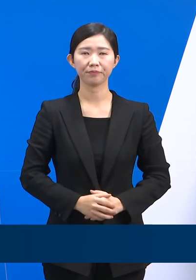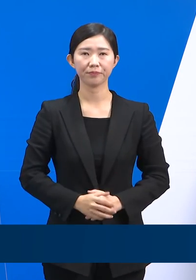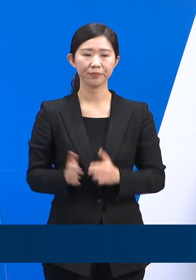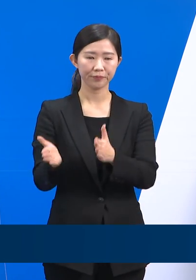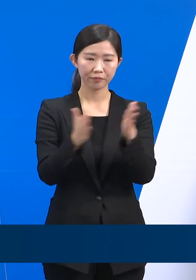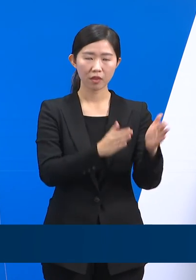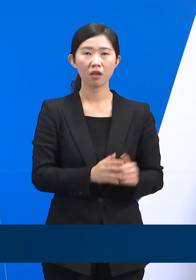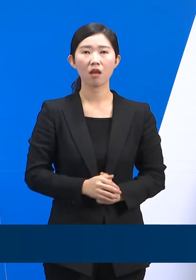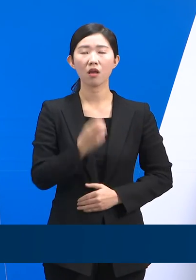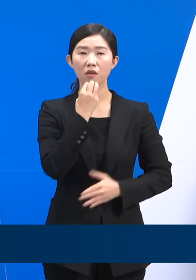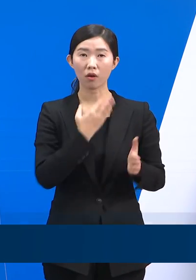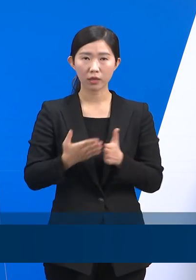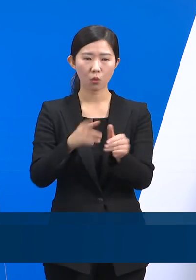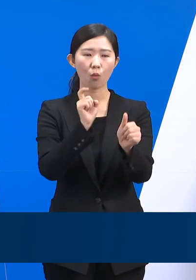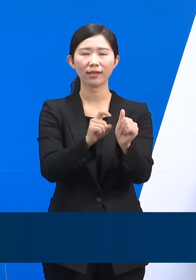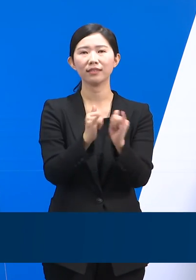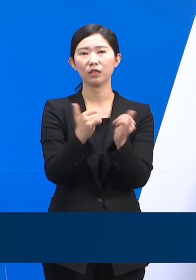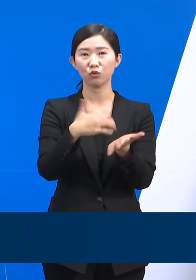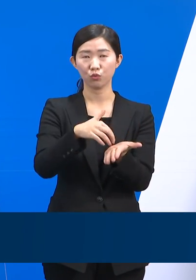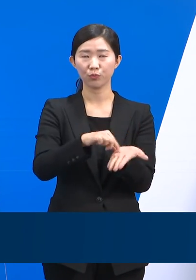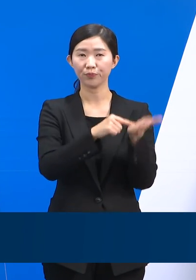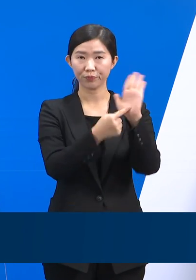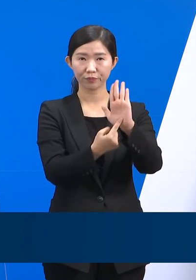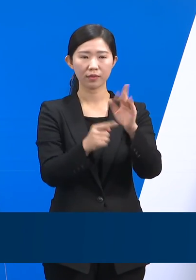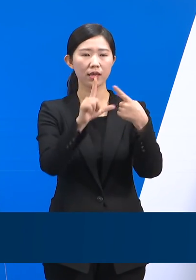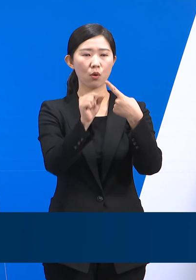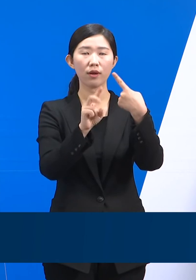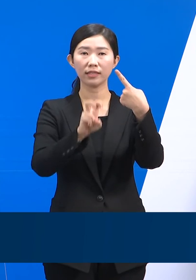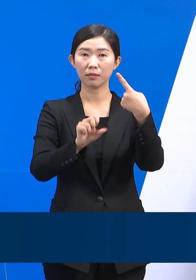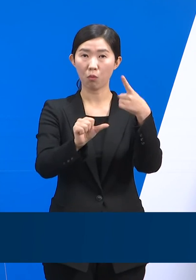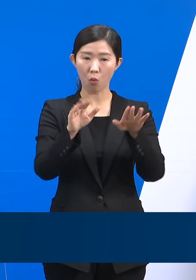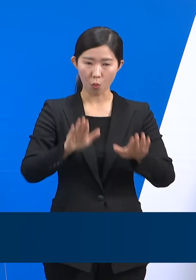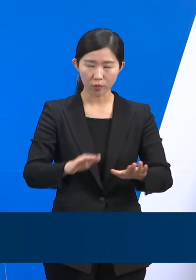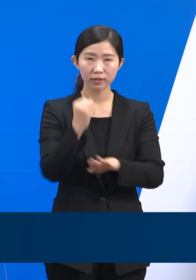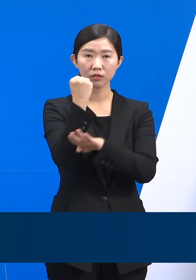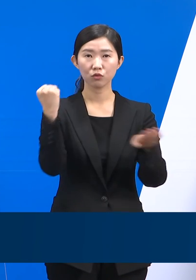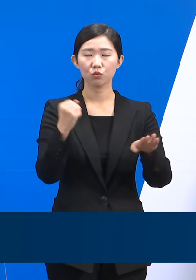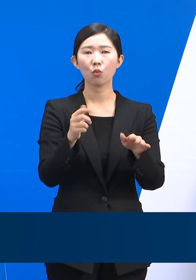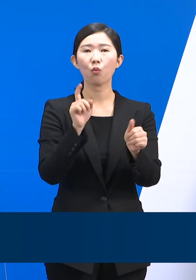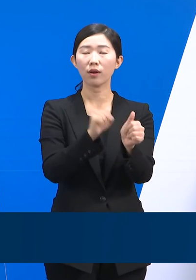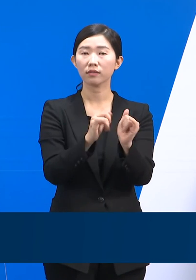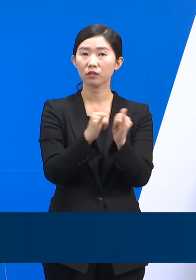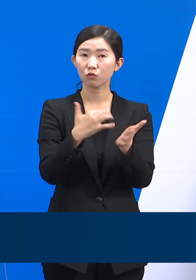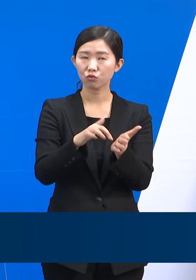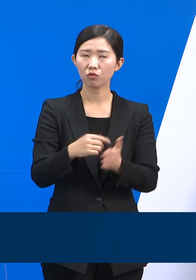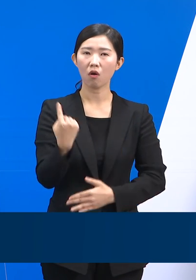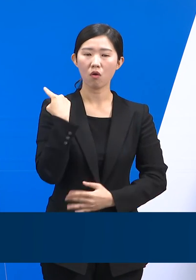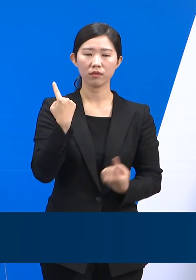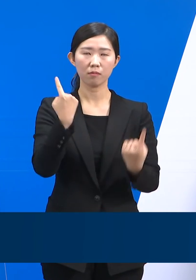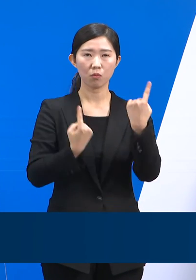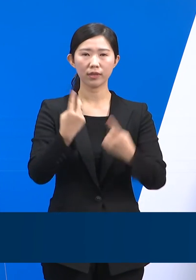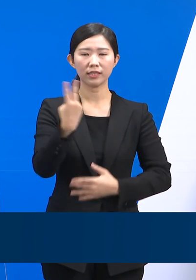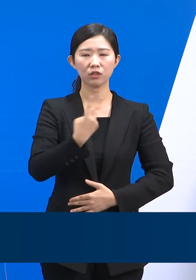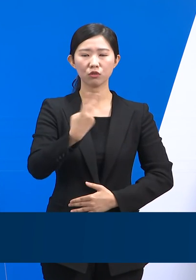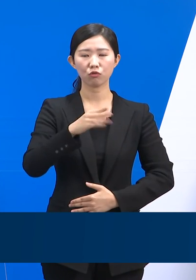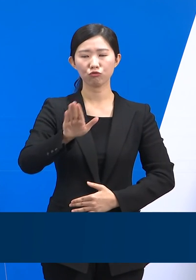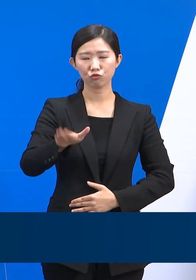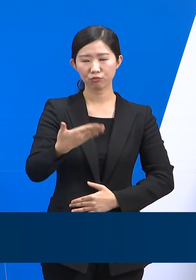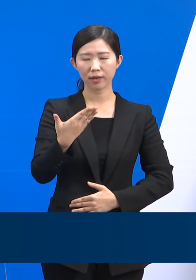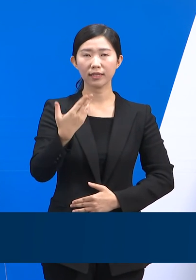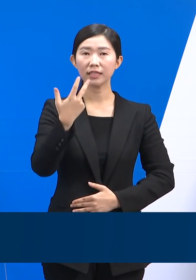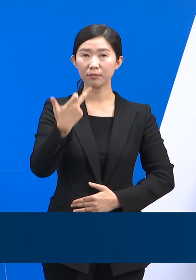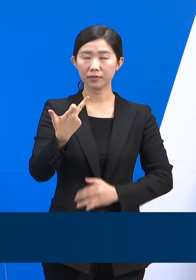다음은 경기도 확진자 발생 현황입니다. 1월 25일 0시 기준 경기도 확진자 수는 전인월절 0시 대비 2,917명